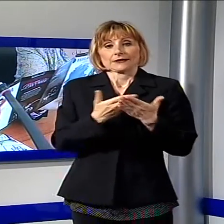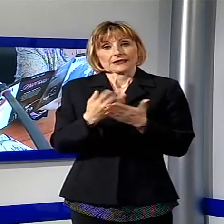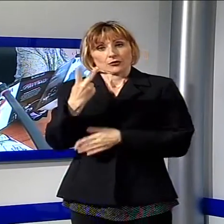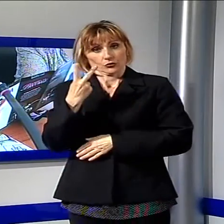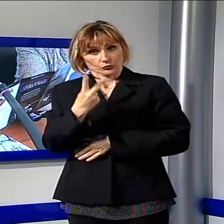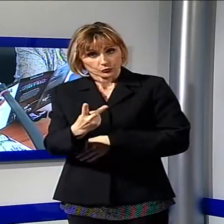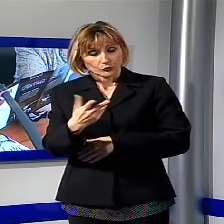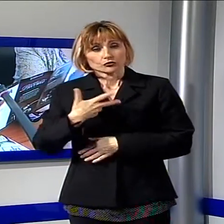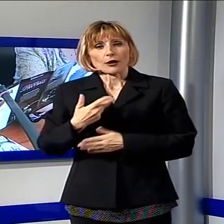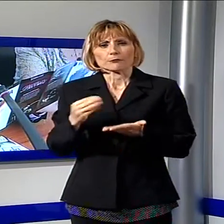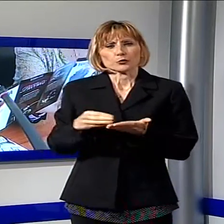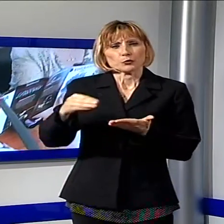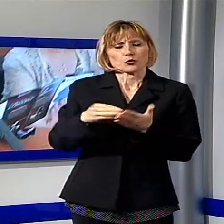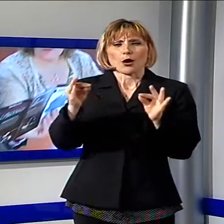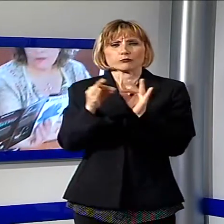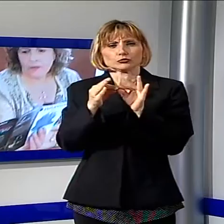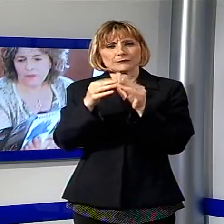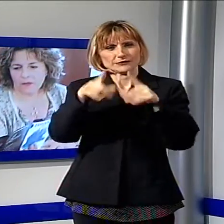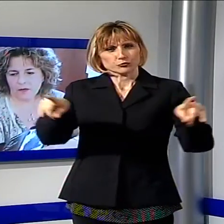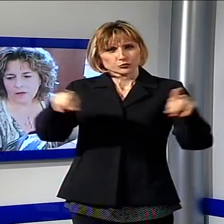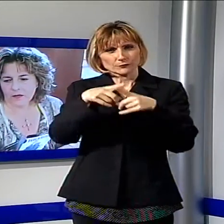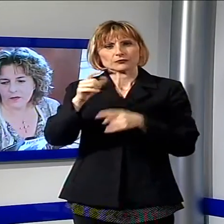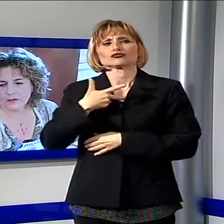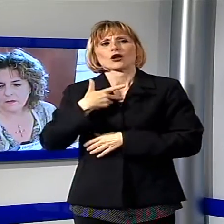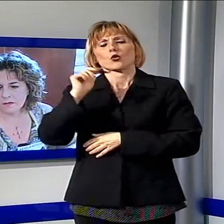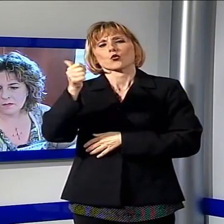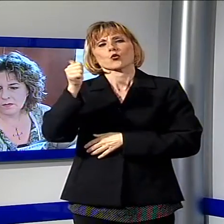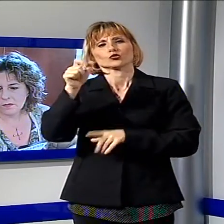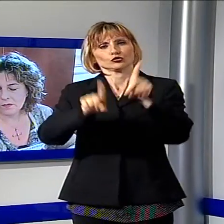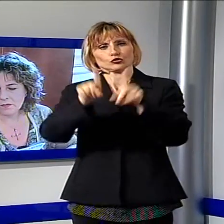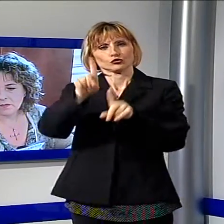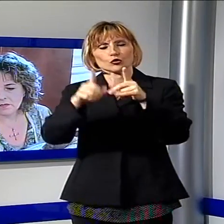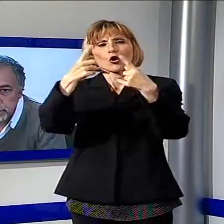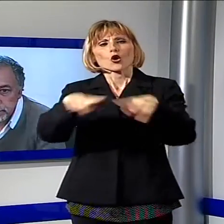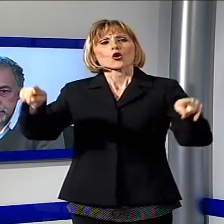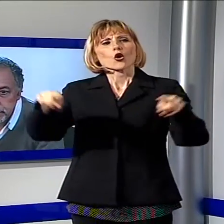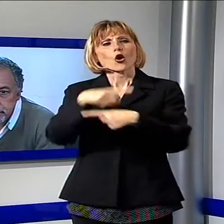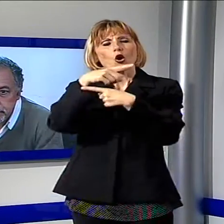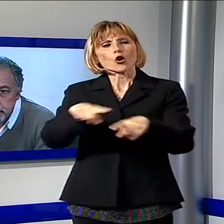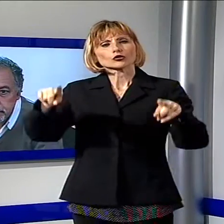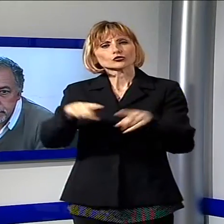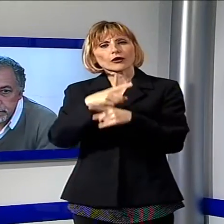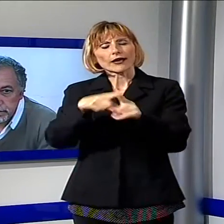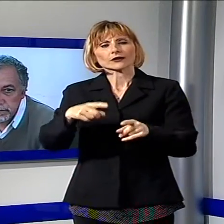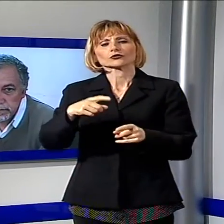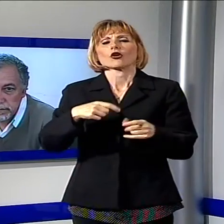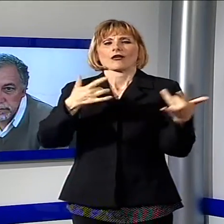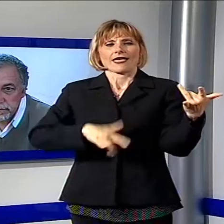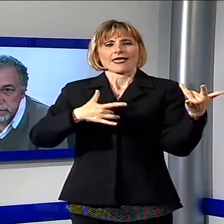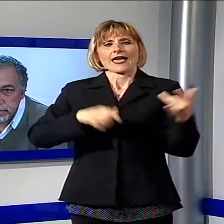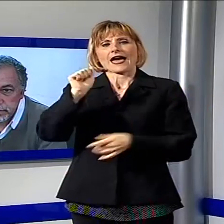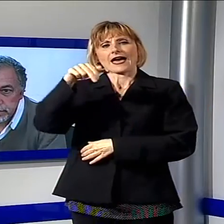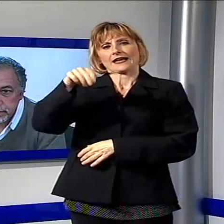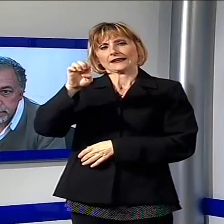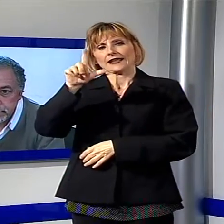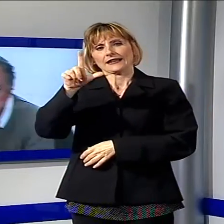molti altri appuntamenti musicali, tra i quali l'11 giugno l'evento Clou, il concerto ideato dal chitarrista Gian Domenico Anellino e